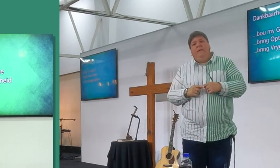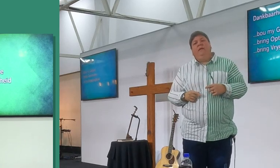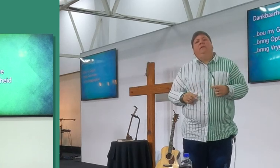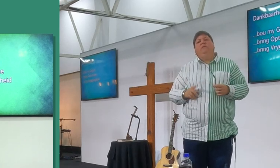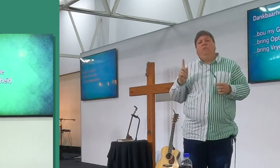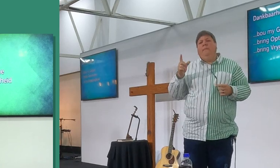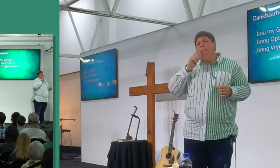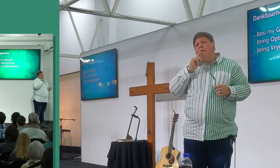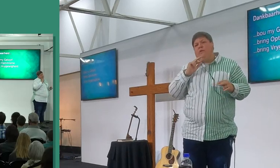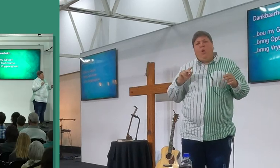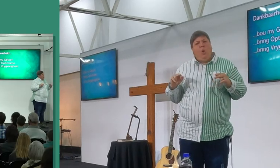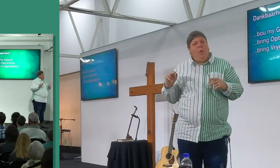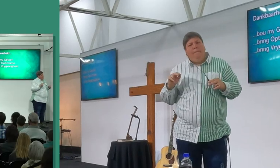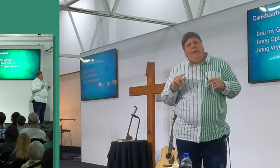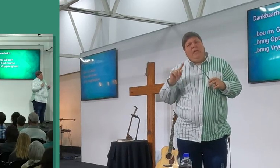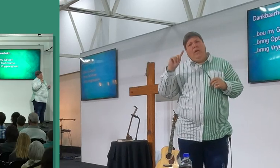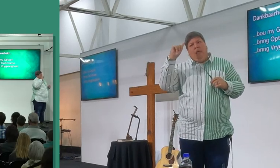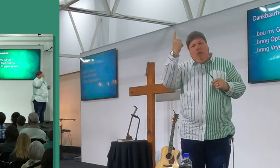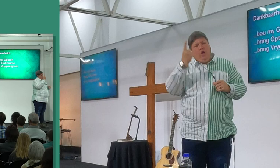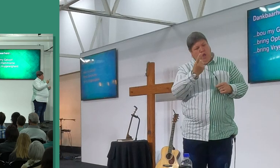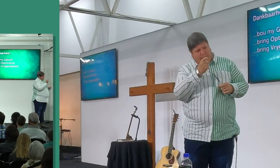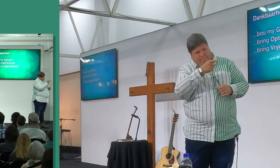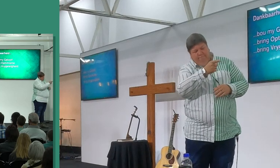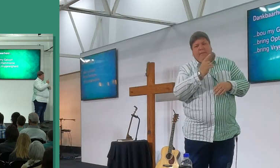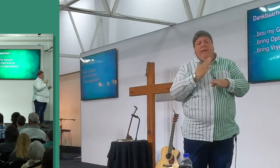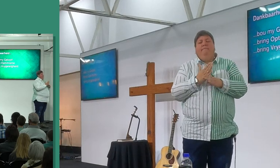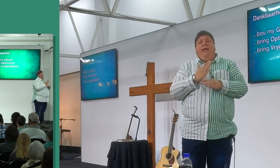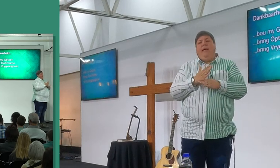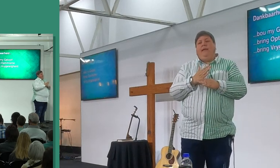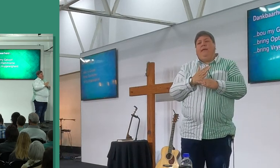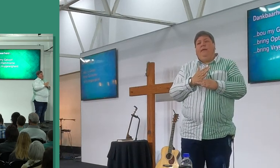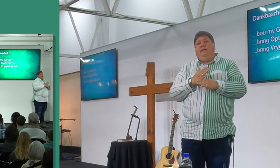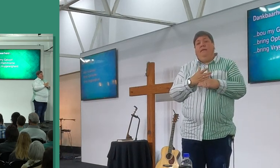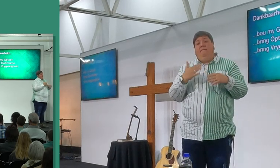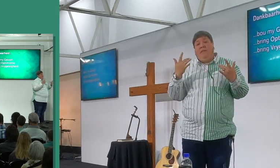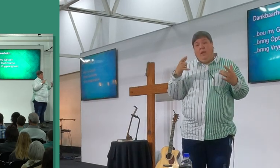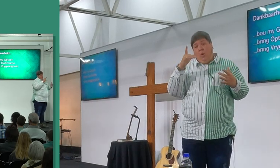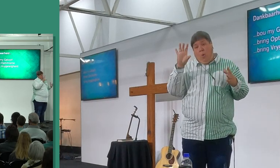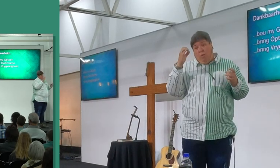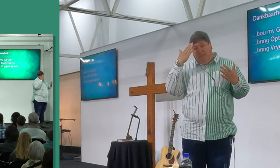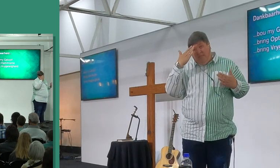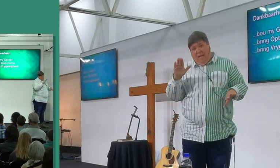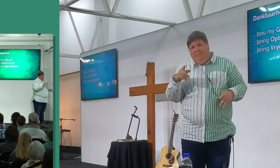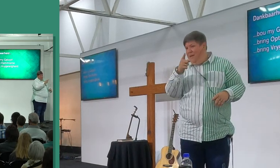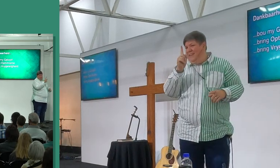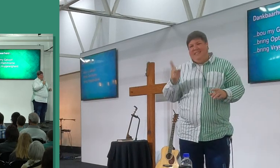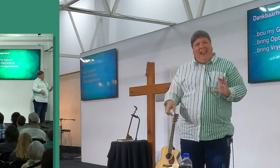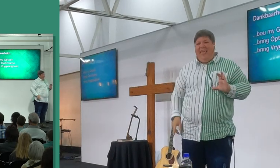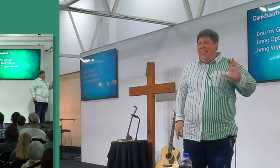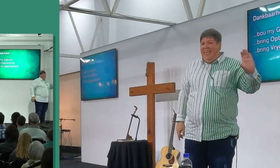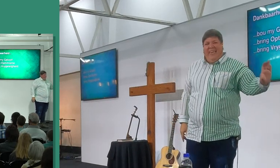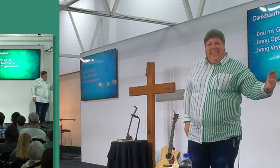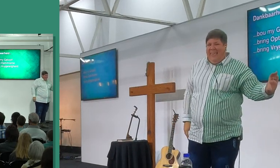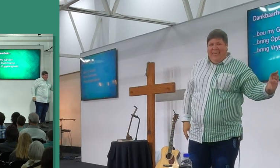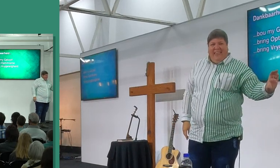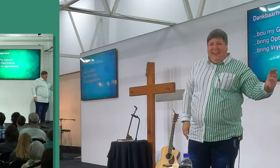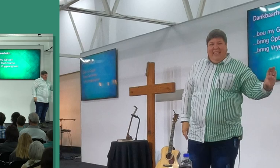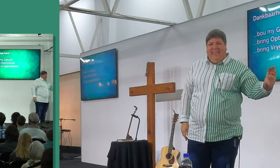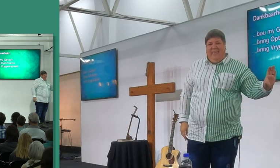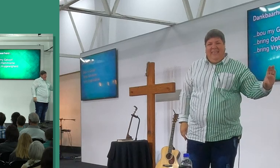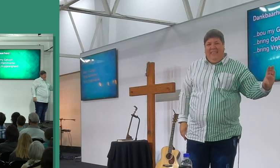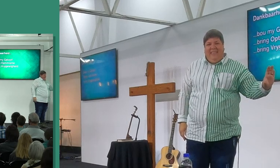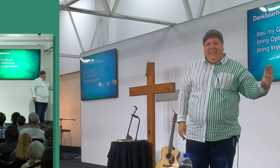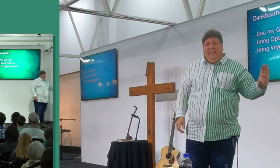ons moet hierdie ouwe help, want die herre het omgeroep vir die waard, en wanneer jy ondankbaar is, gee jy nie, is dit nie so nie? Wanneer jy